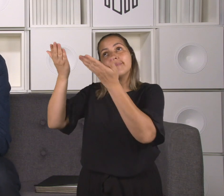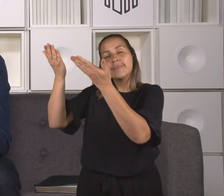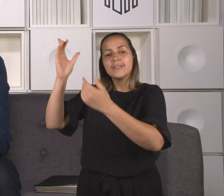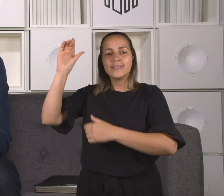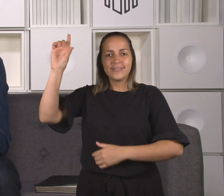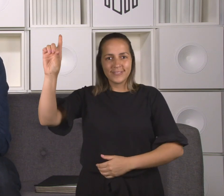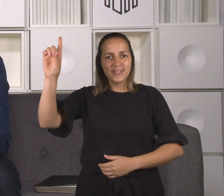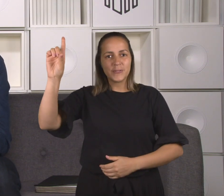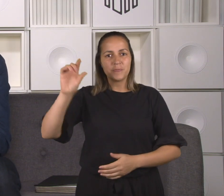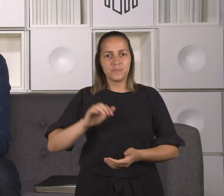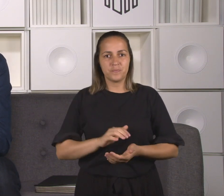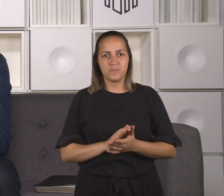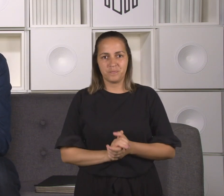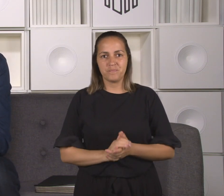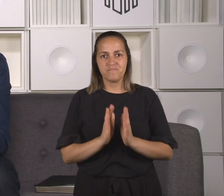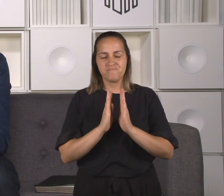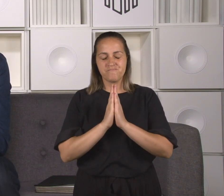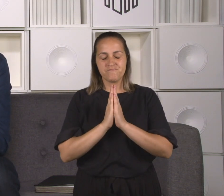de Deus.